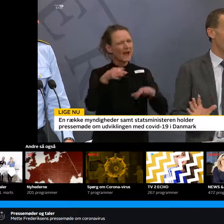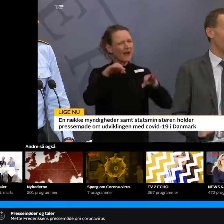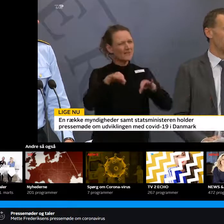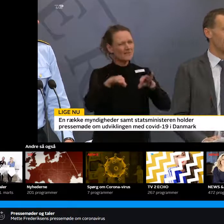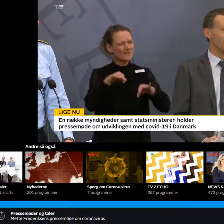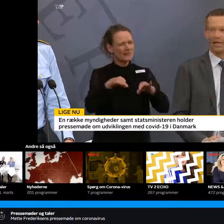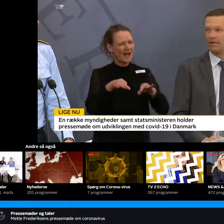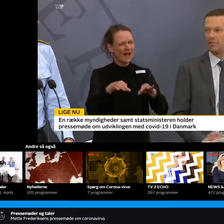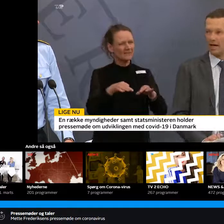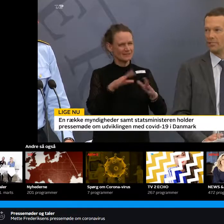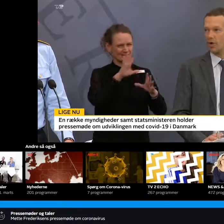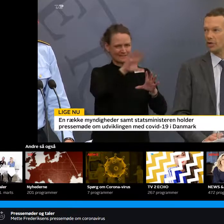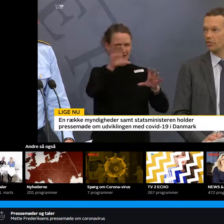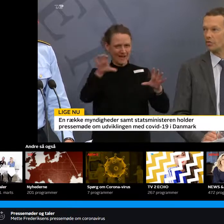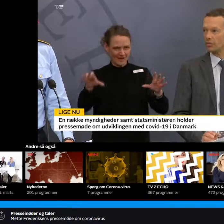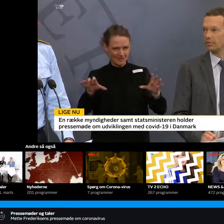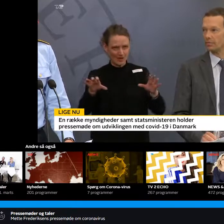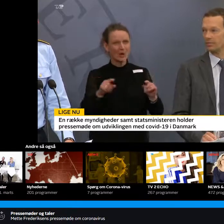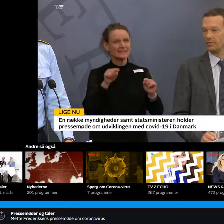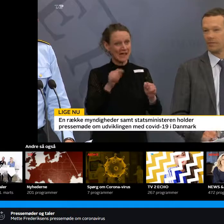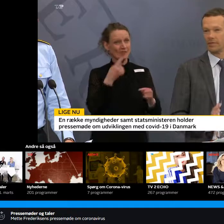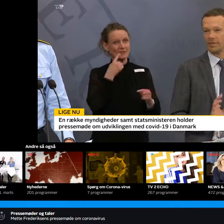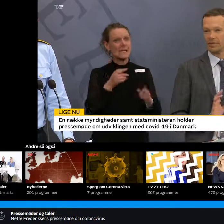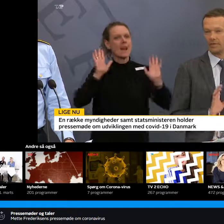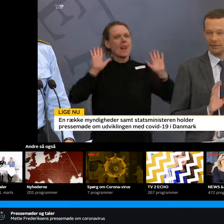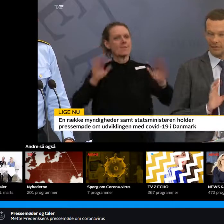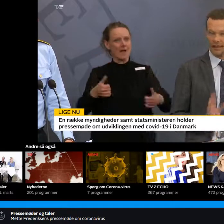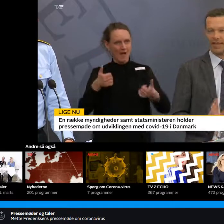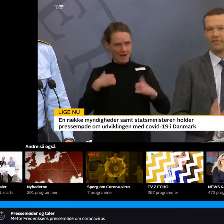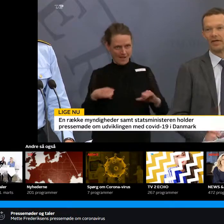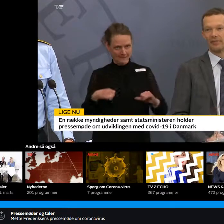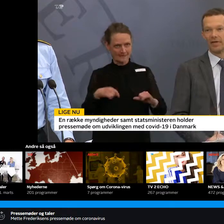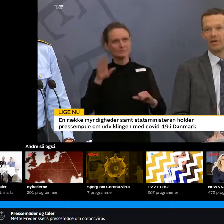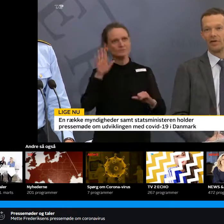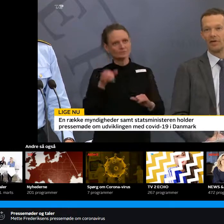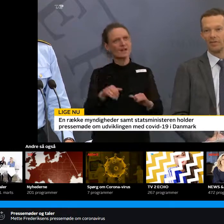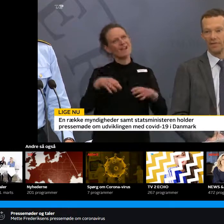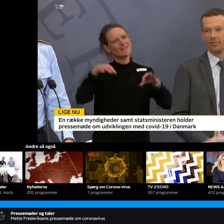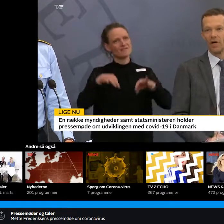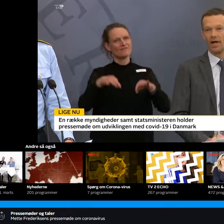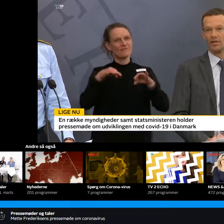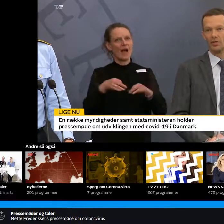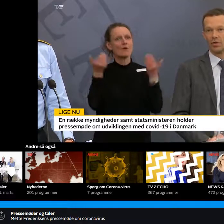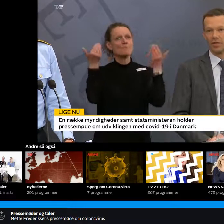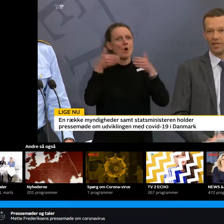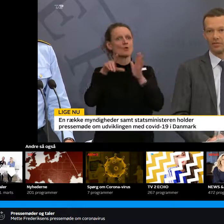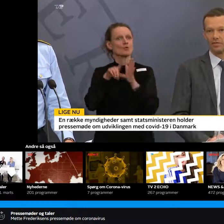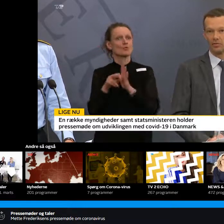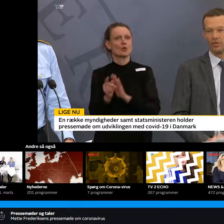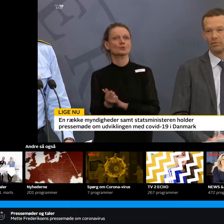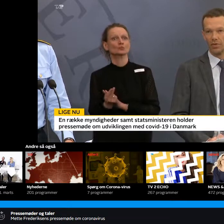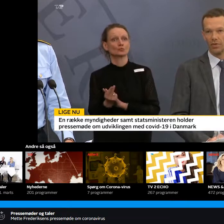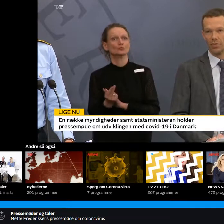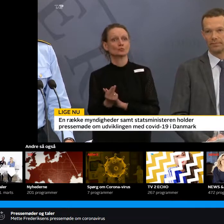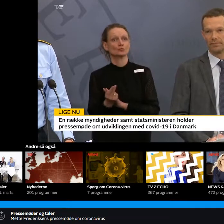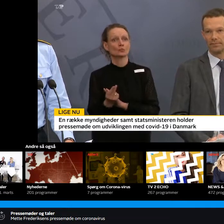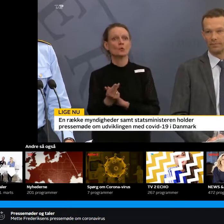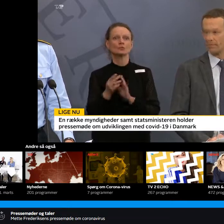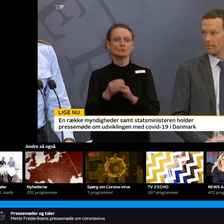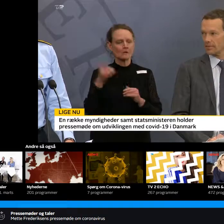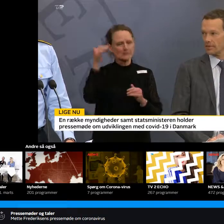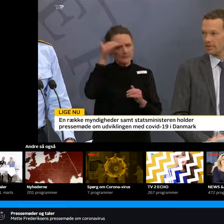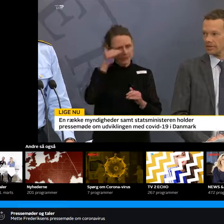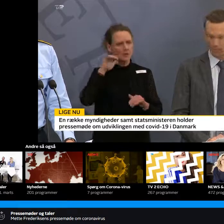lad være med at rejse, den er meget mørkegul nu. Tænk dig virkelig, virkelig godt om, hvis I vil ud at rejse over de næste uger, måneder.